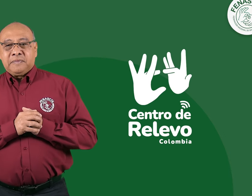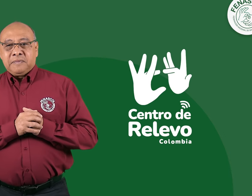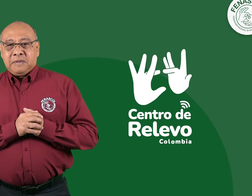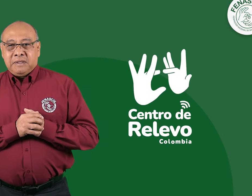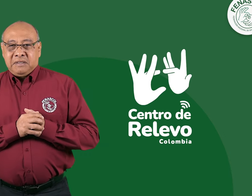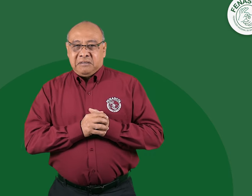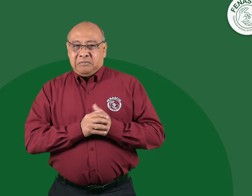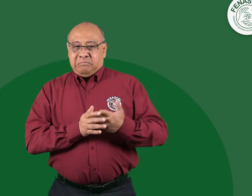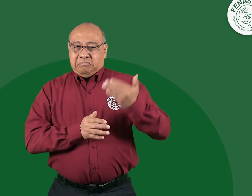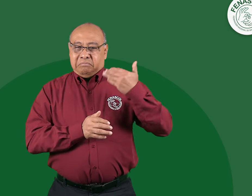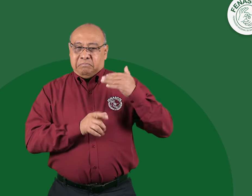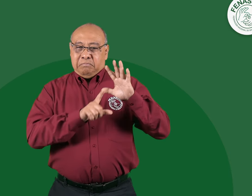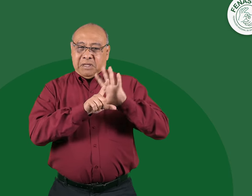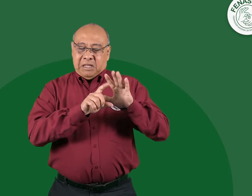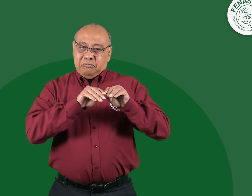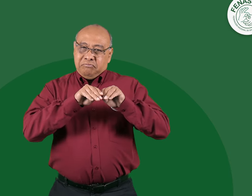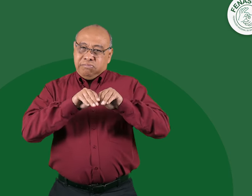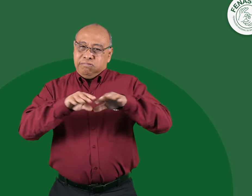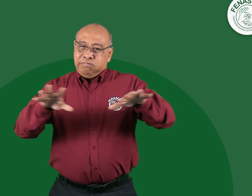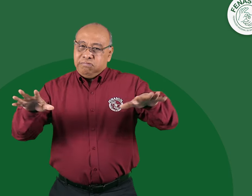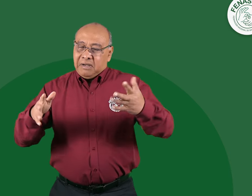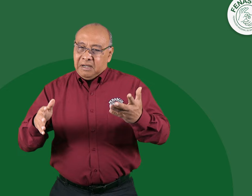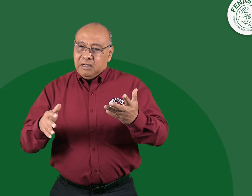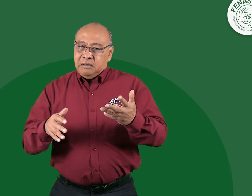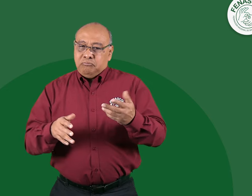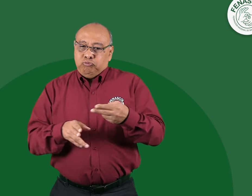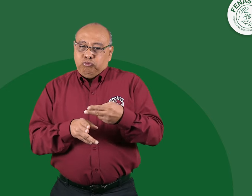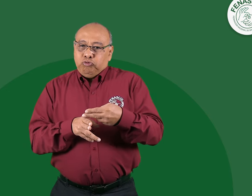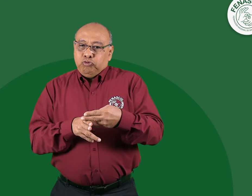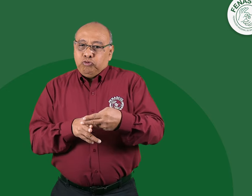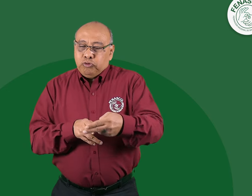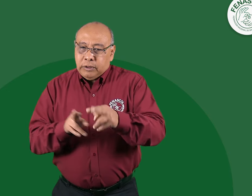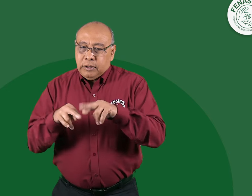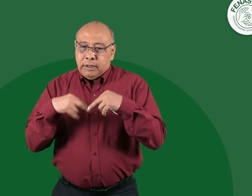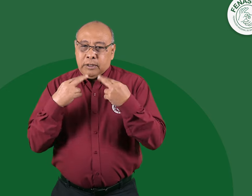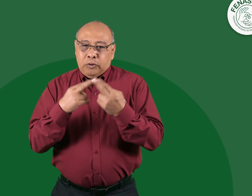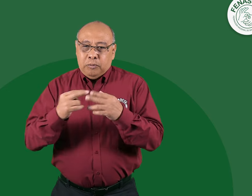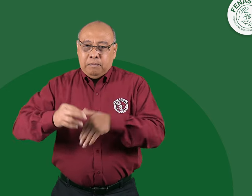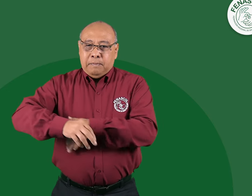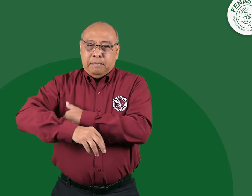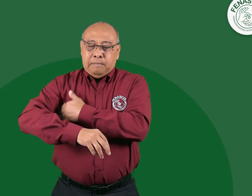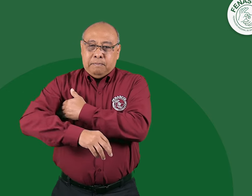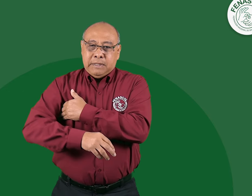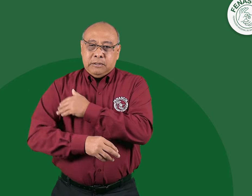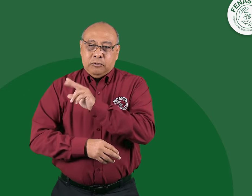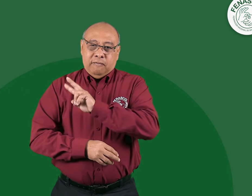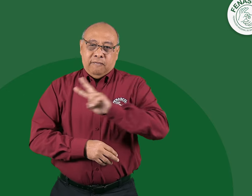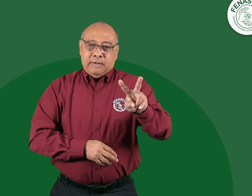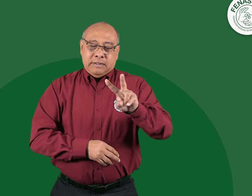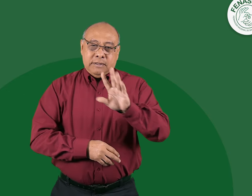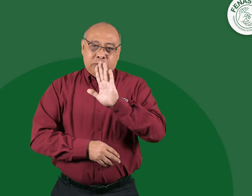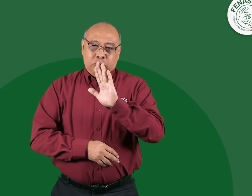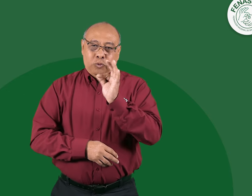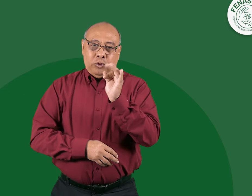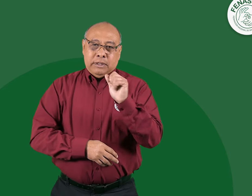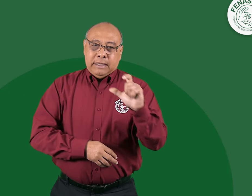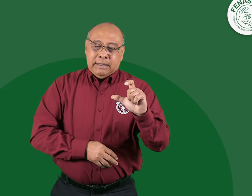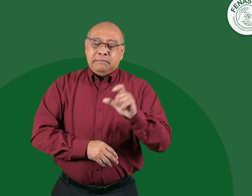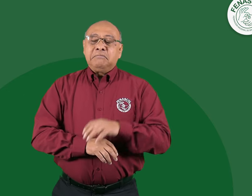de relevo. En un video pasado anunciamos la reunión agendada con el viceministro de Transformación Digital del Ministerio TIC,